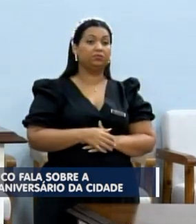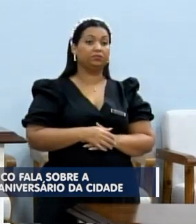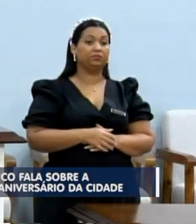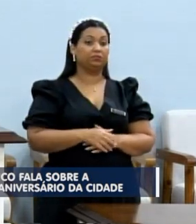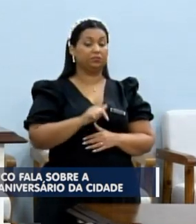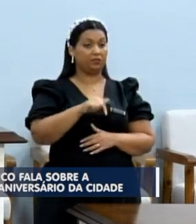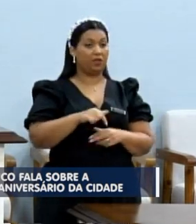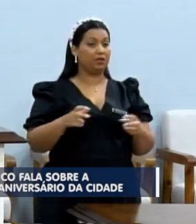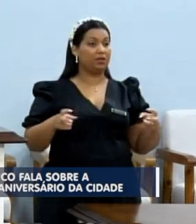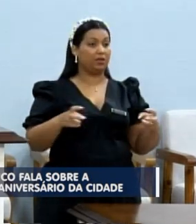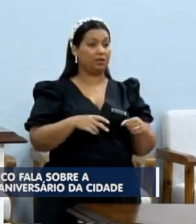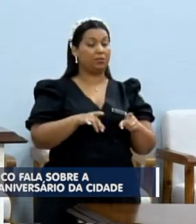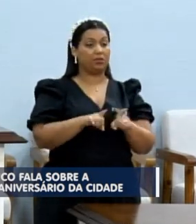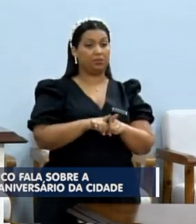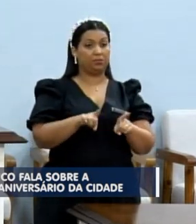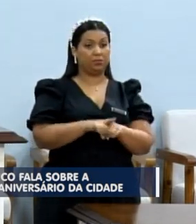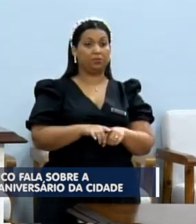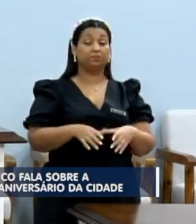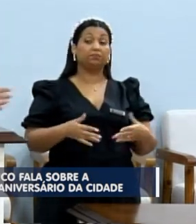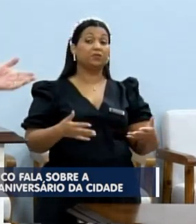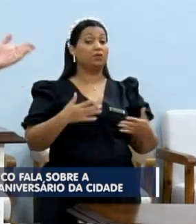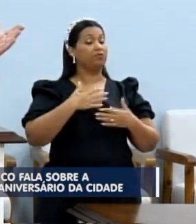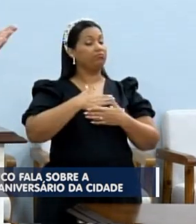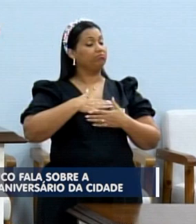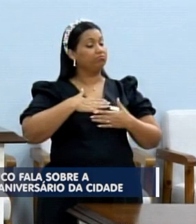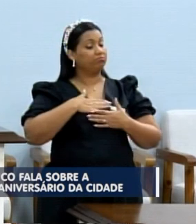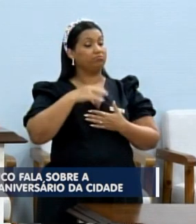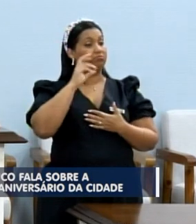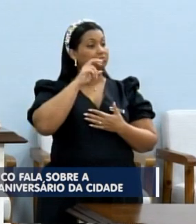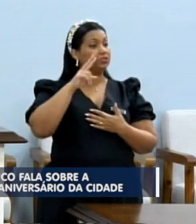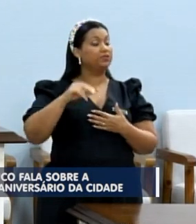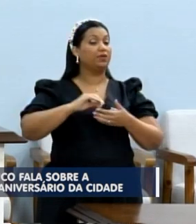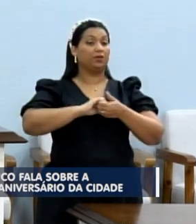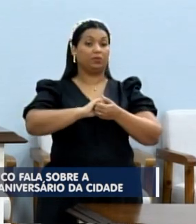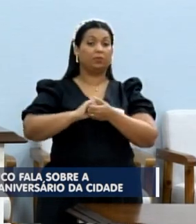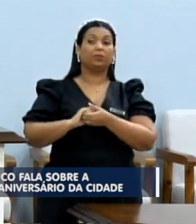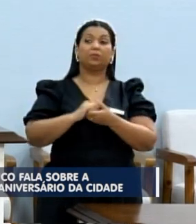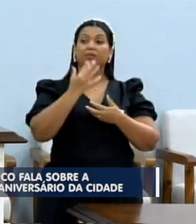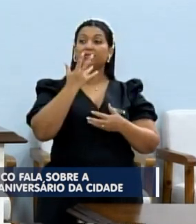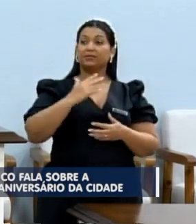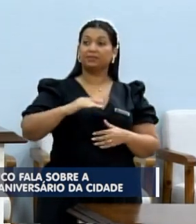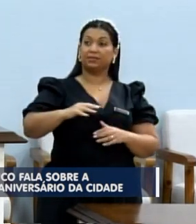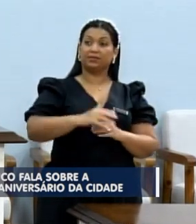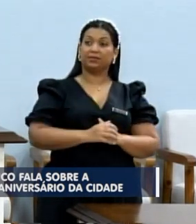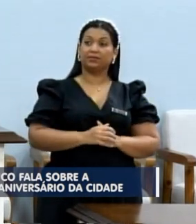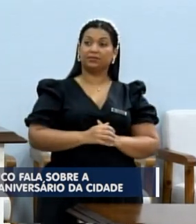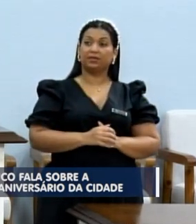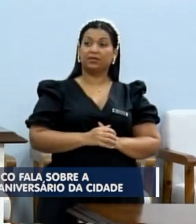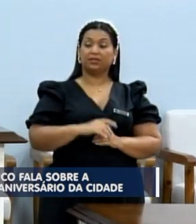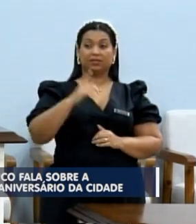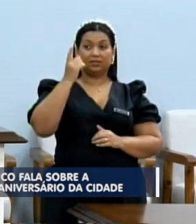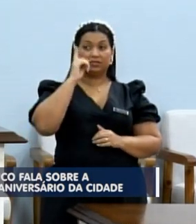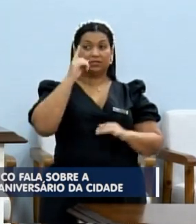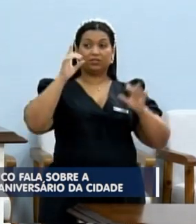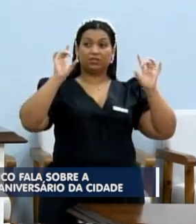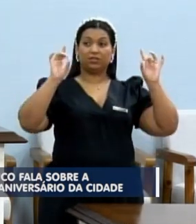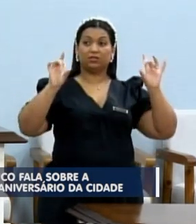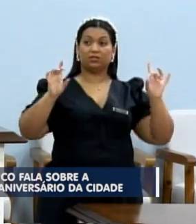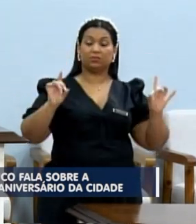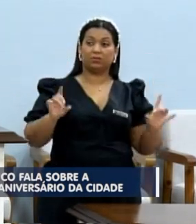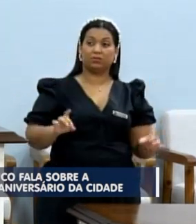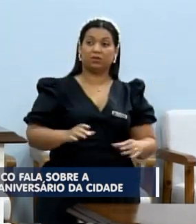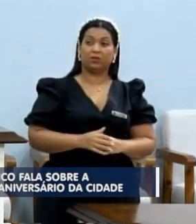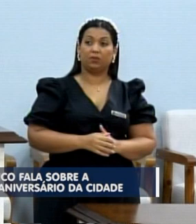legislativo dessa casa. E fico muito feliz de vê-las e cumprimentar as crianças aí, nesse grande dia de reconhecimento